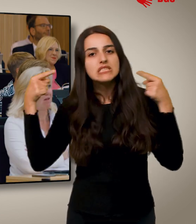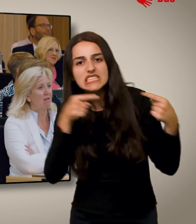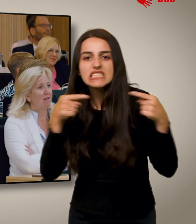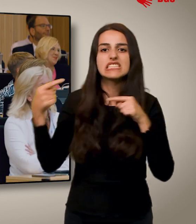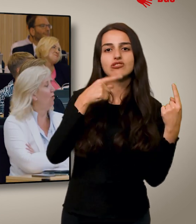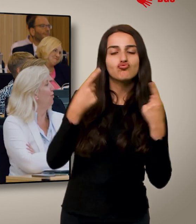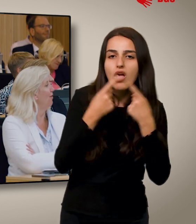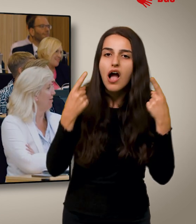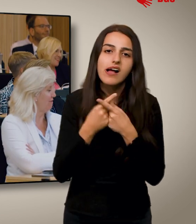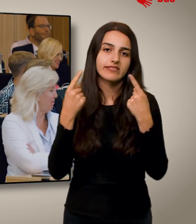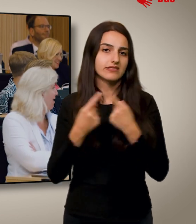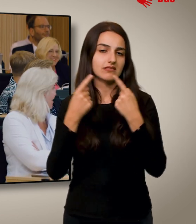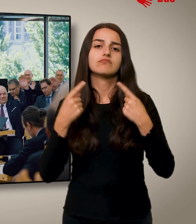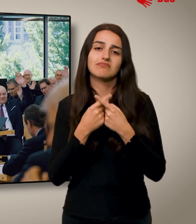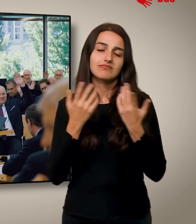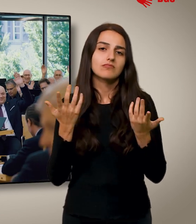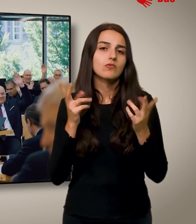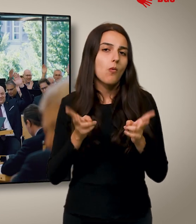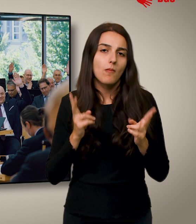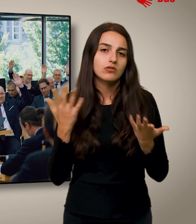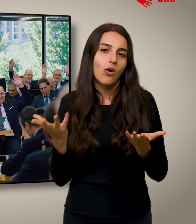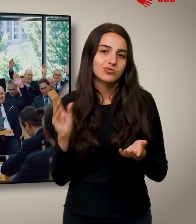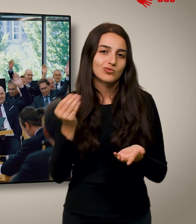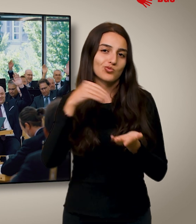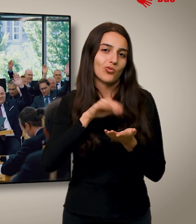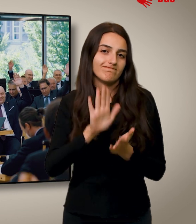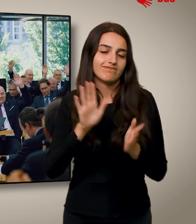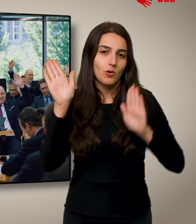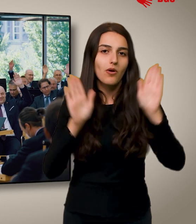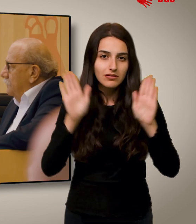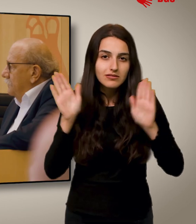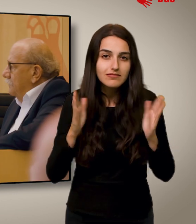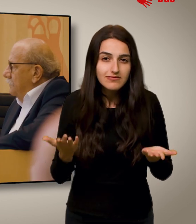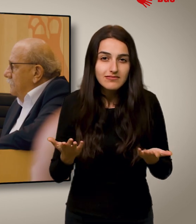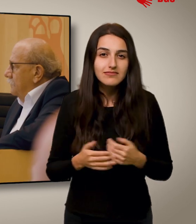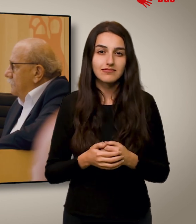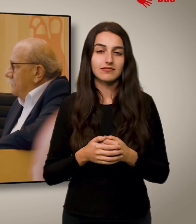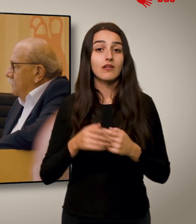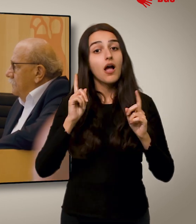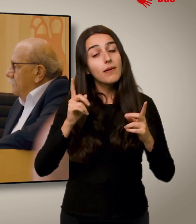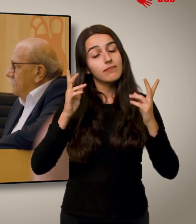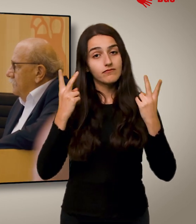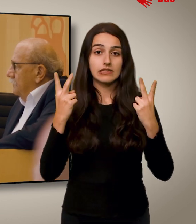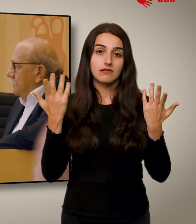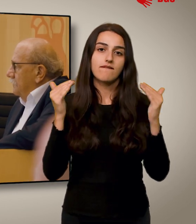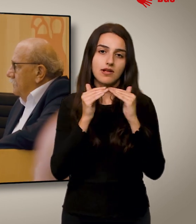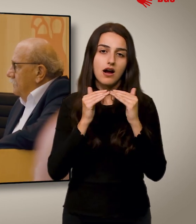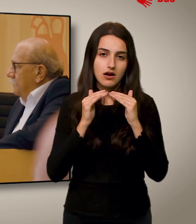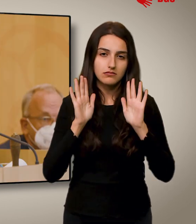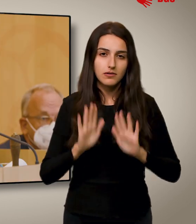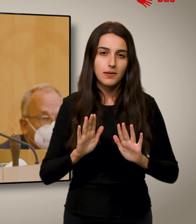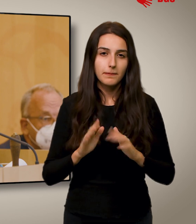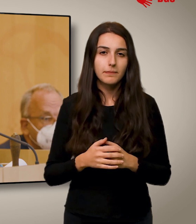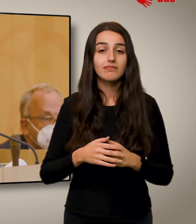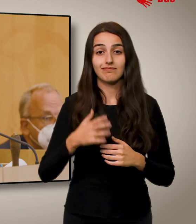richtige Politik für unser Land gestritten. Auch das gehört zu einer gesunden Demokratie. Dass es dabei aber trotzdem fair zugeht,